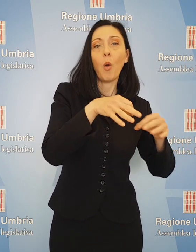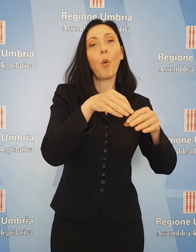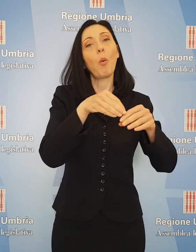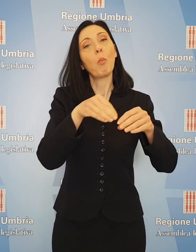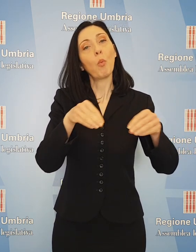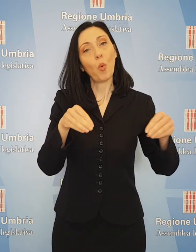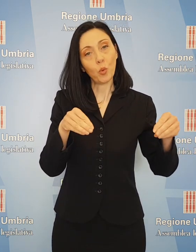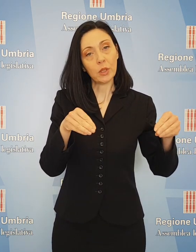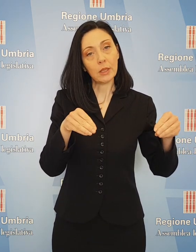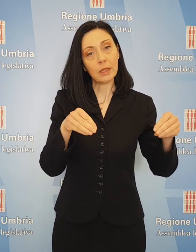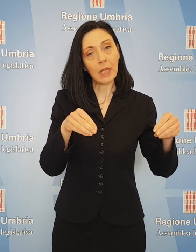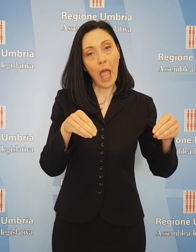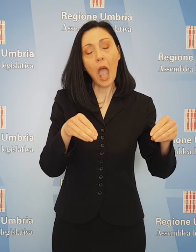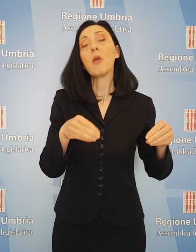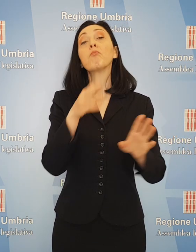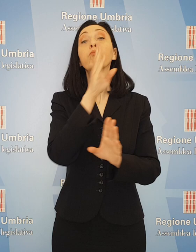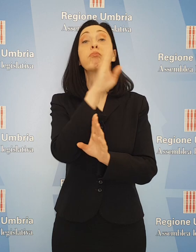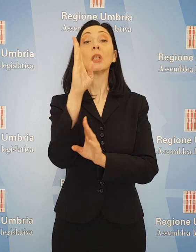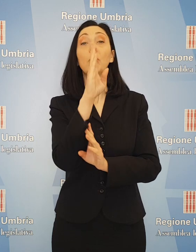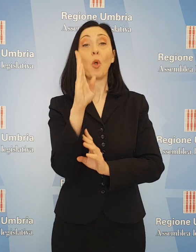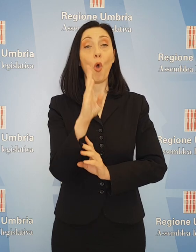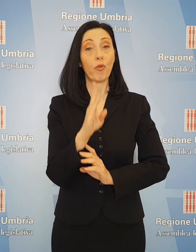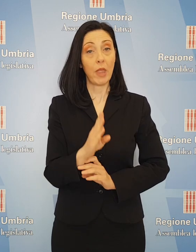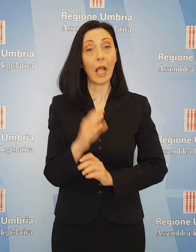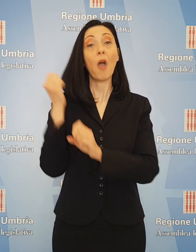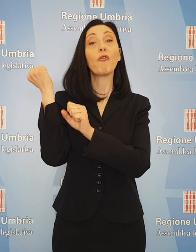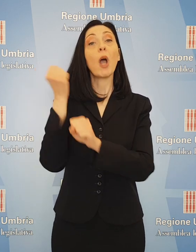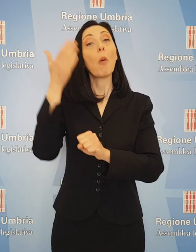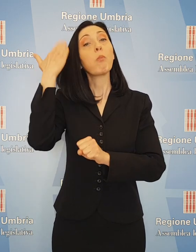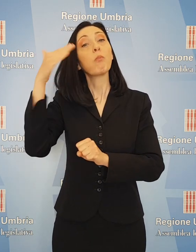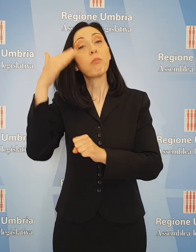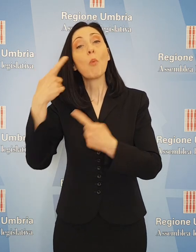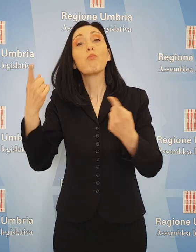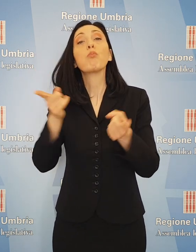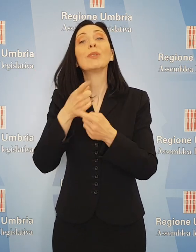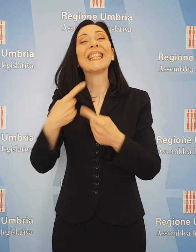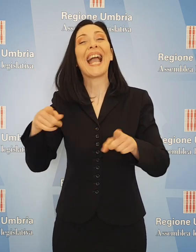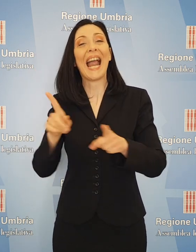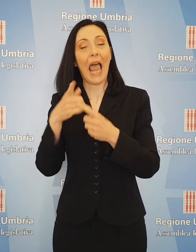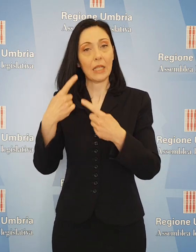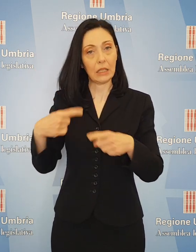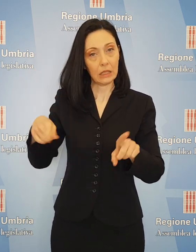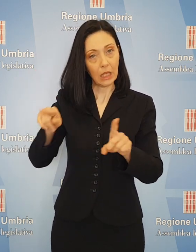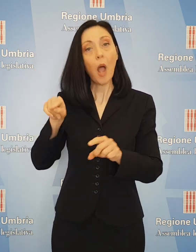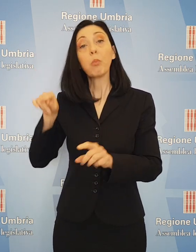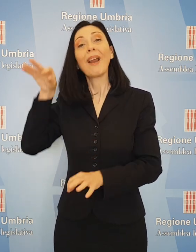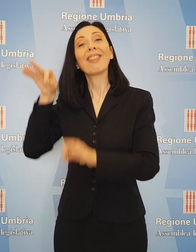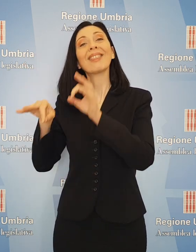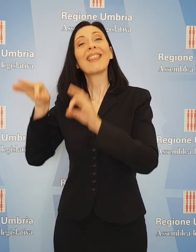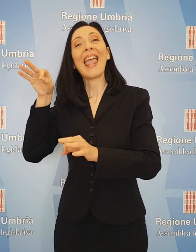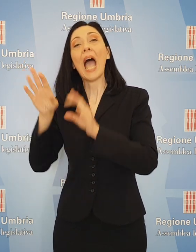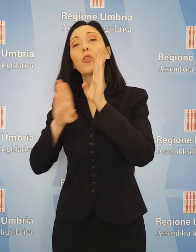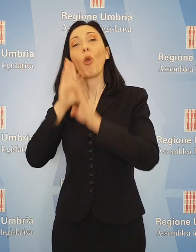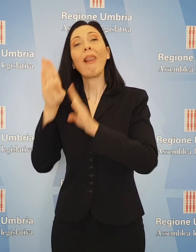il sistema museale, il sistema bibliotecario, la Fondazione Perugia Musica Classica e il teatro lirico